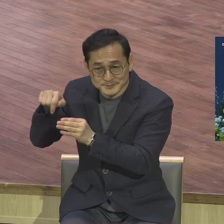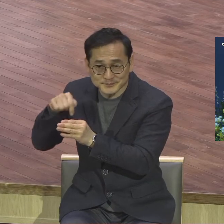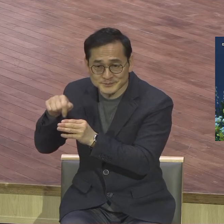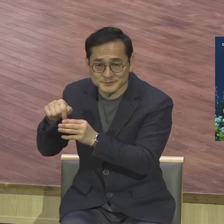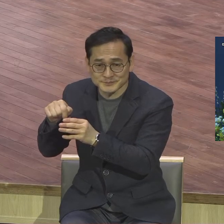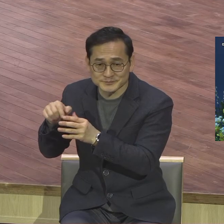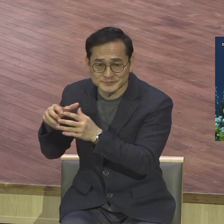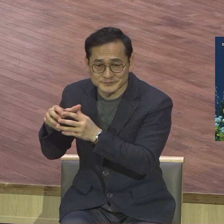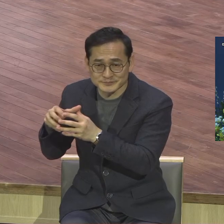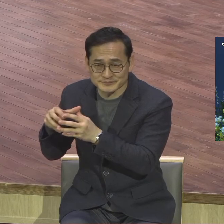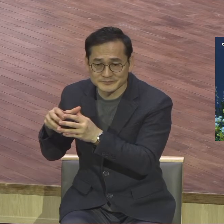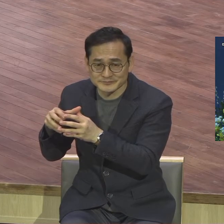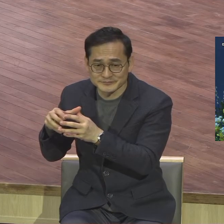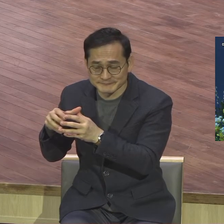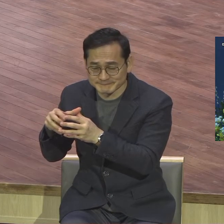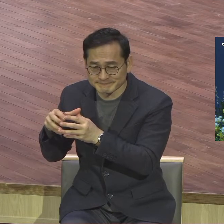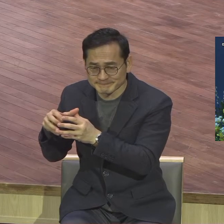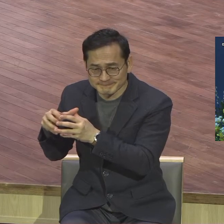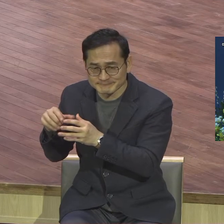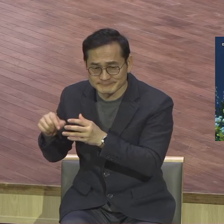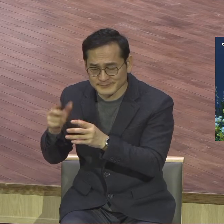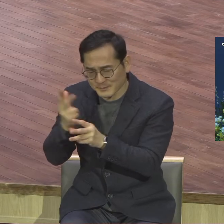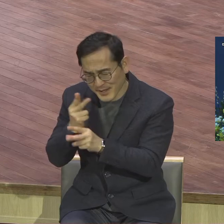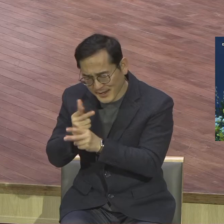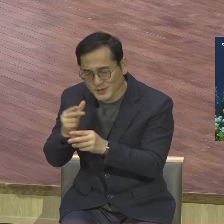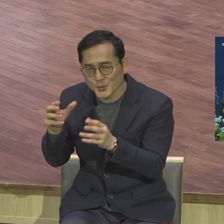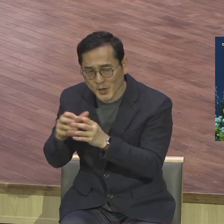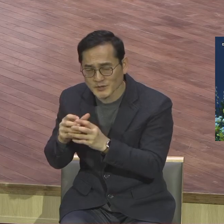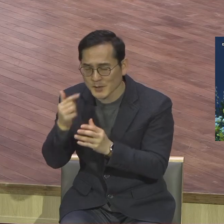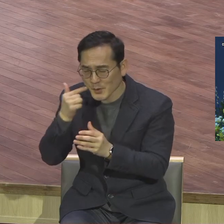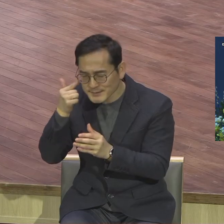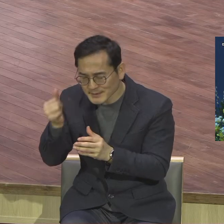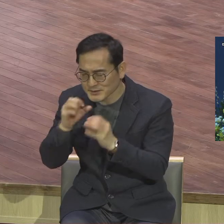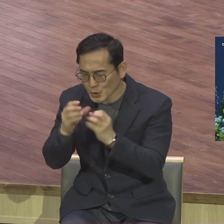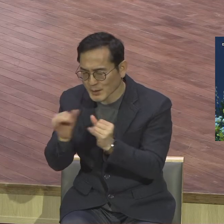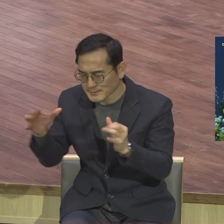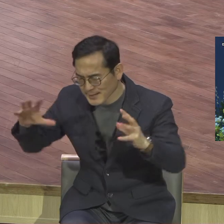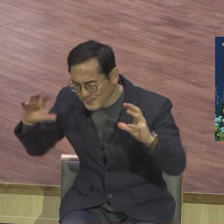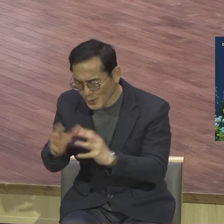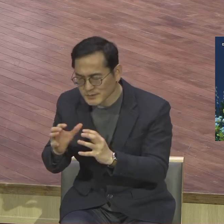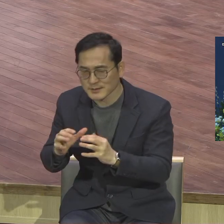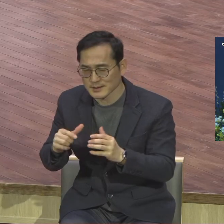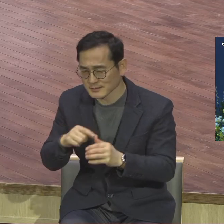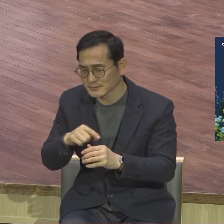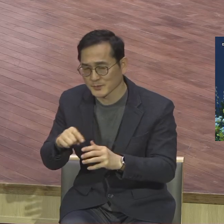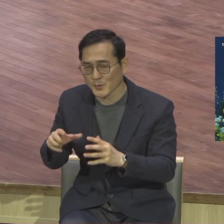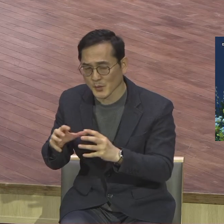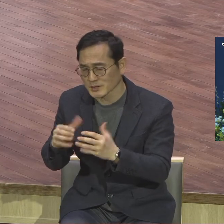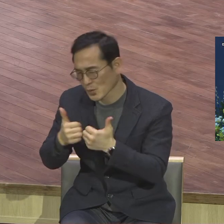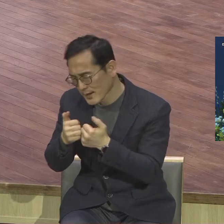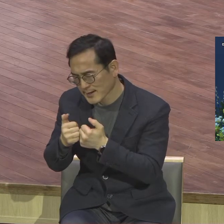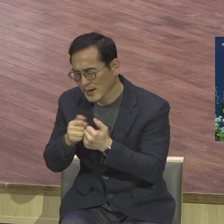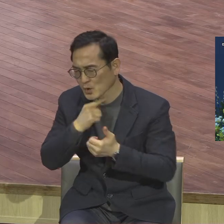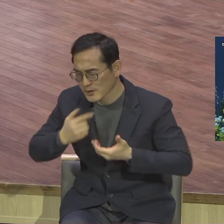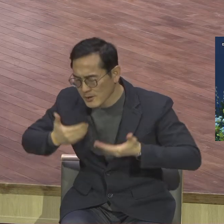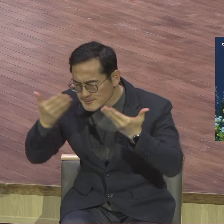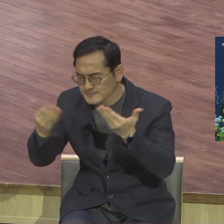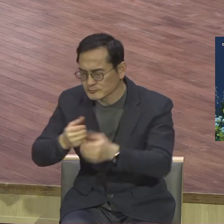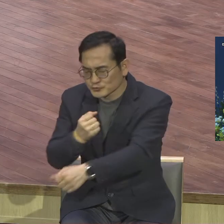중심으로 매주 모여서 그렇게 교회를 위하여 헌신하고 회의하고 또 금요일